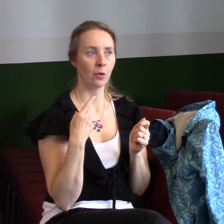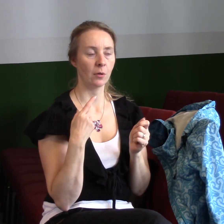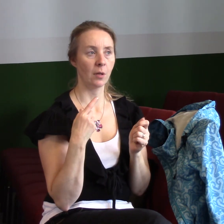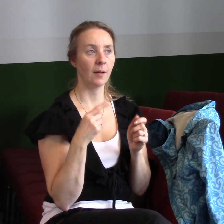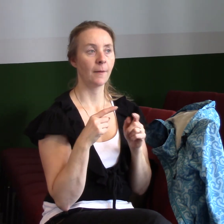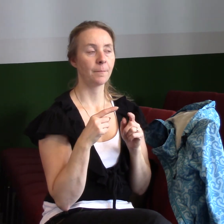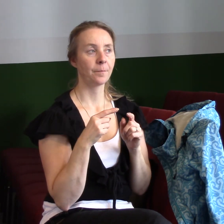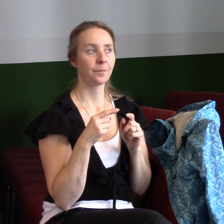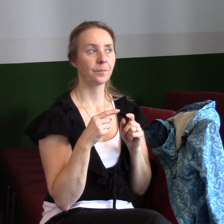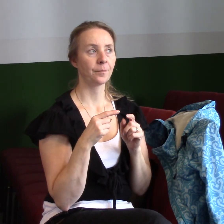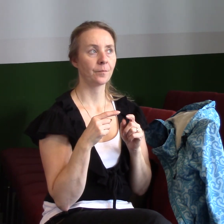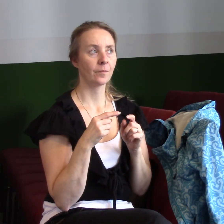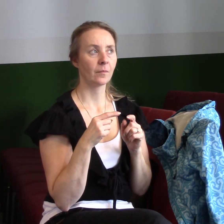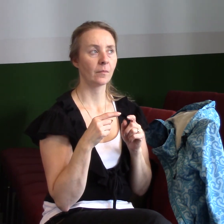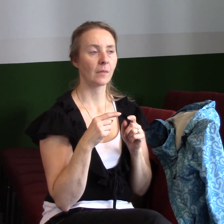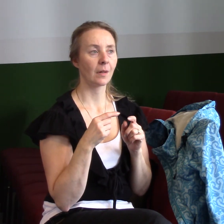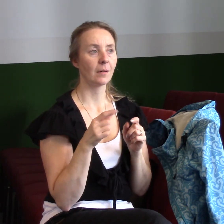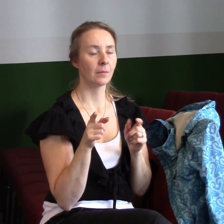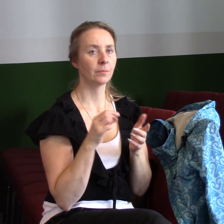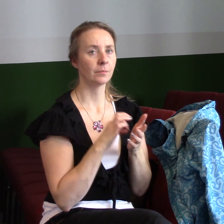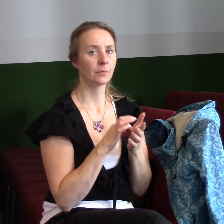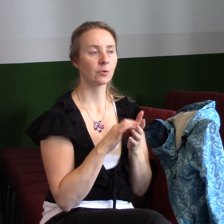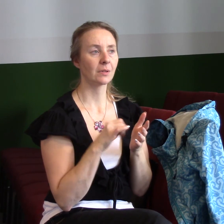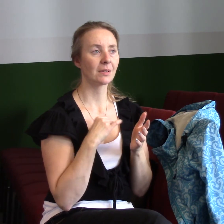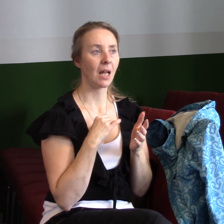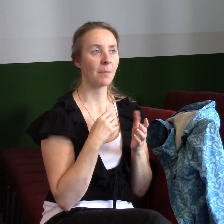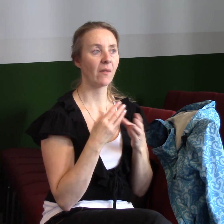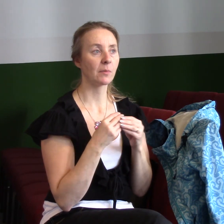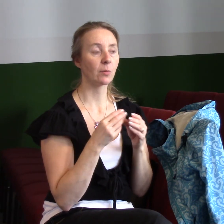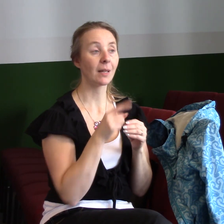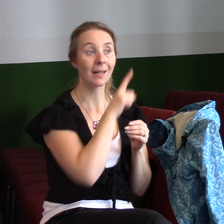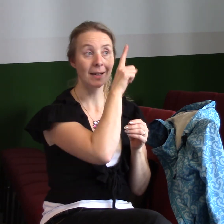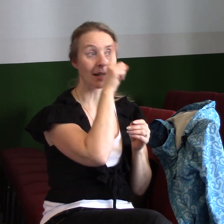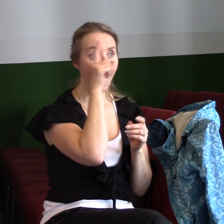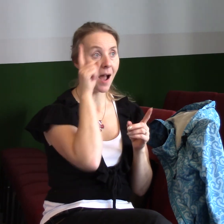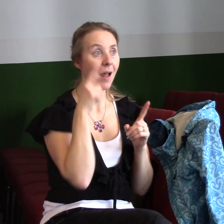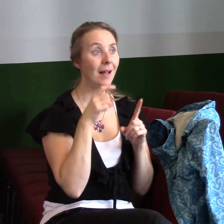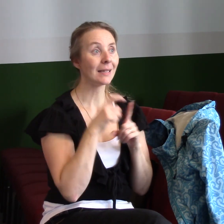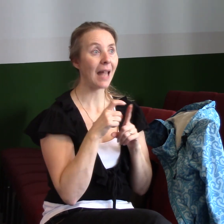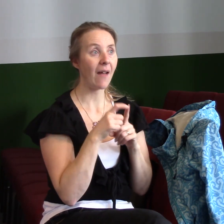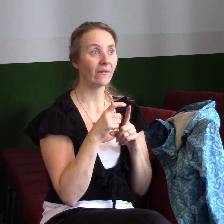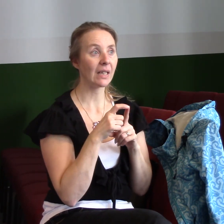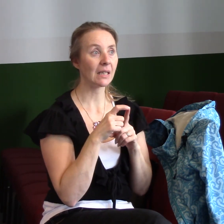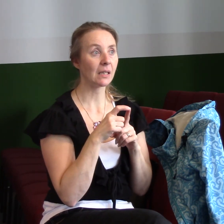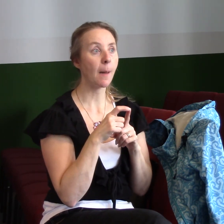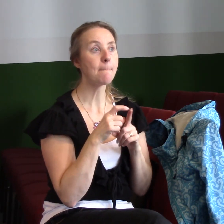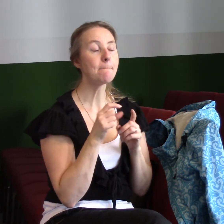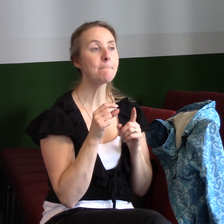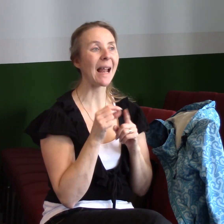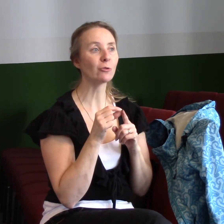kapitole je napsaný zajímavý příběh. Krále Davida tady prožil veliké vítězce. Myslím, že to bylo nad Pelištejci tehdy. A on tehdy